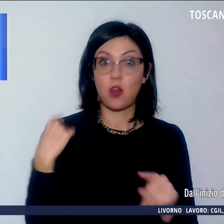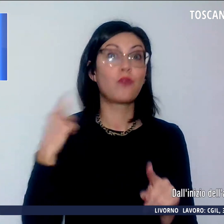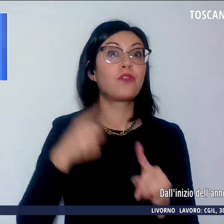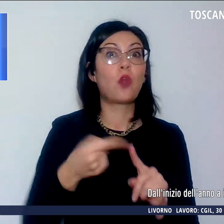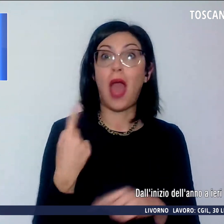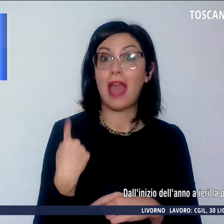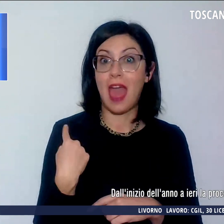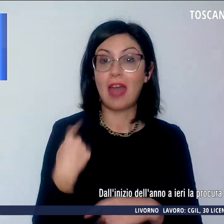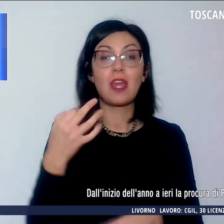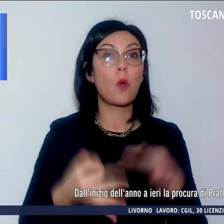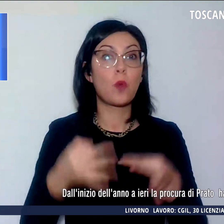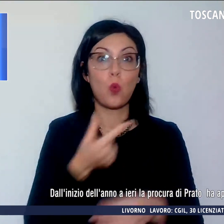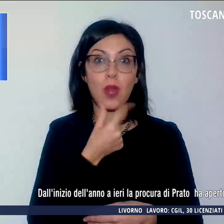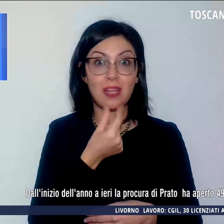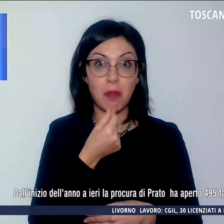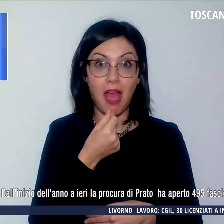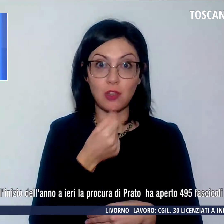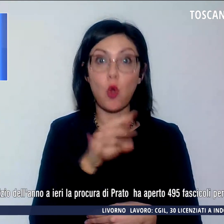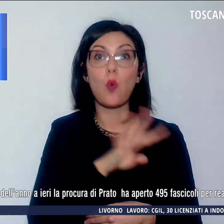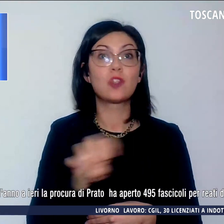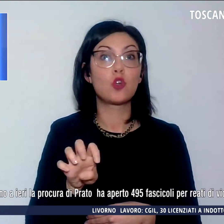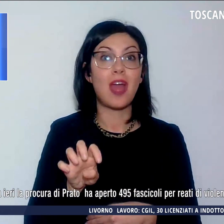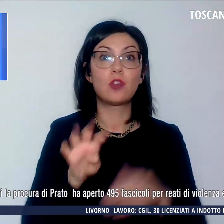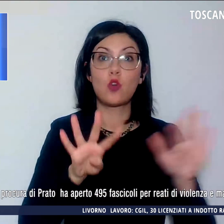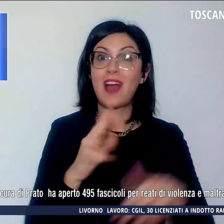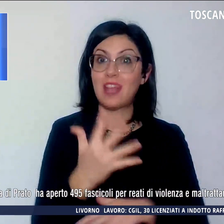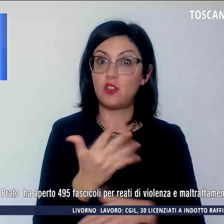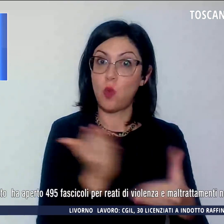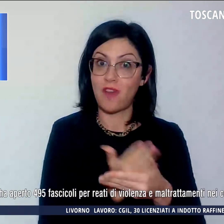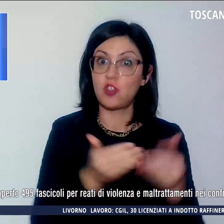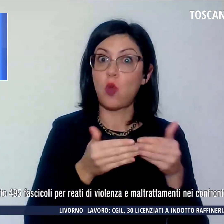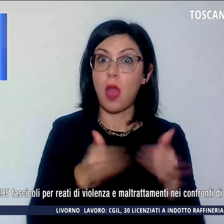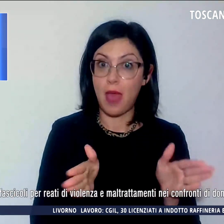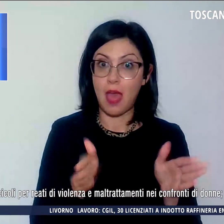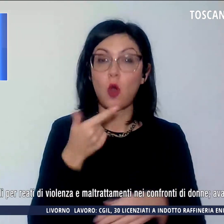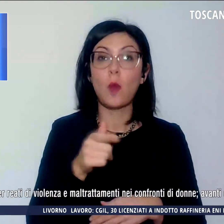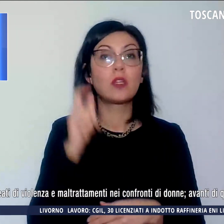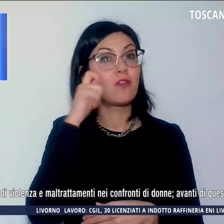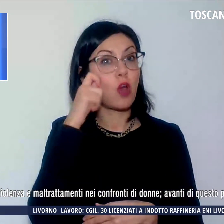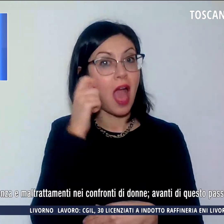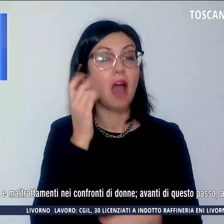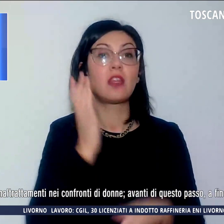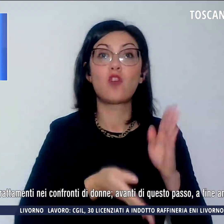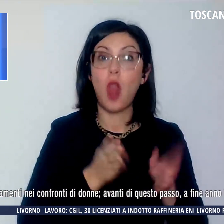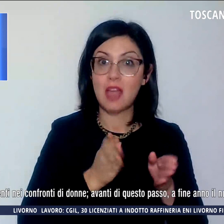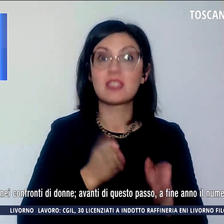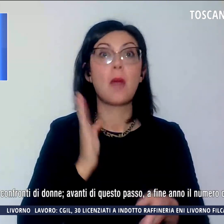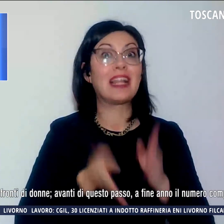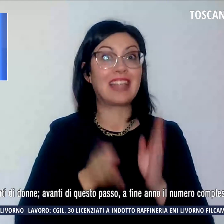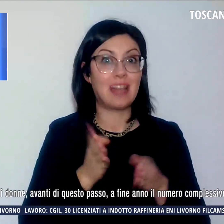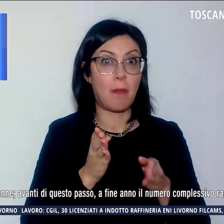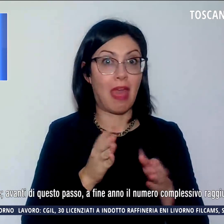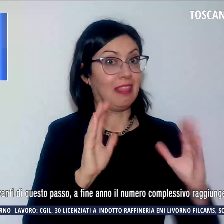aperto 495 fascicoli per reati di violenza e maltrattamenti nei confronti di donne.